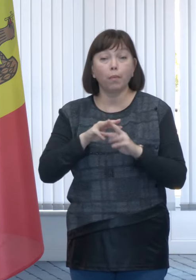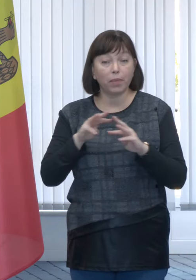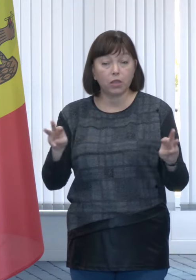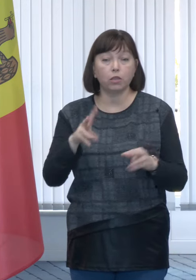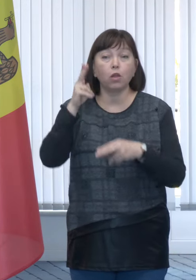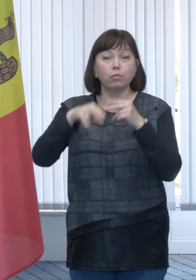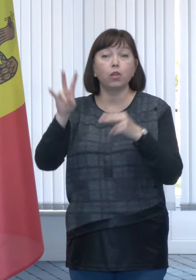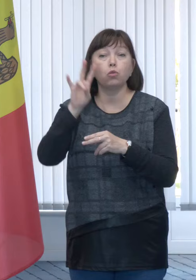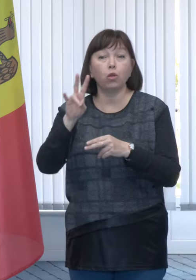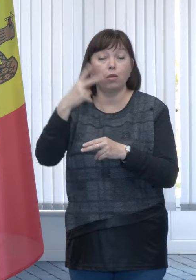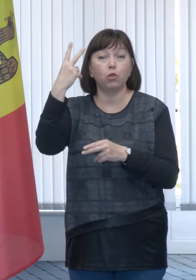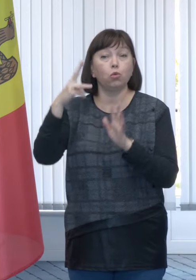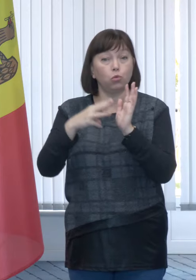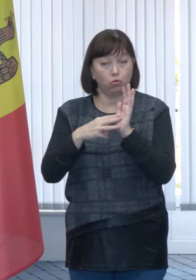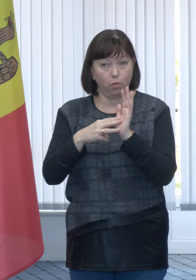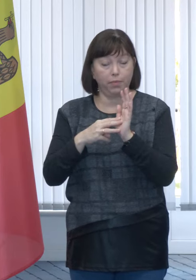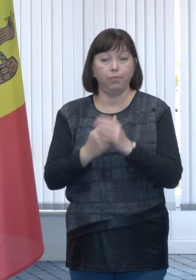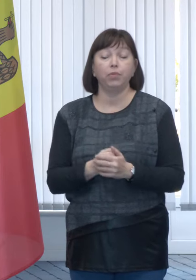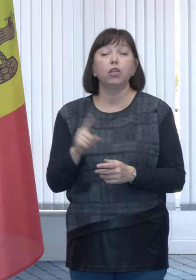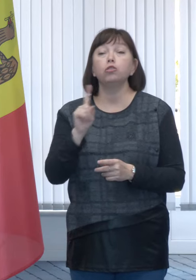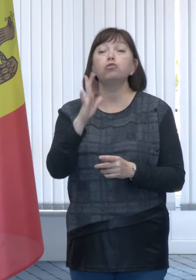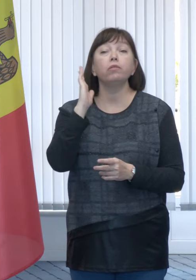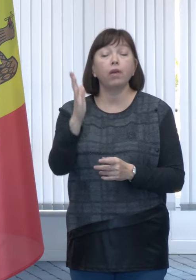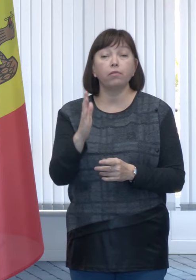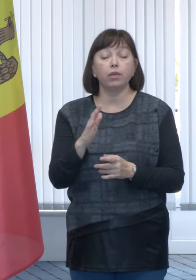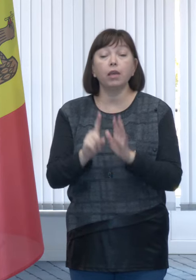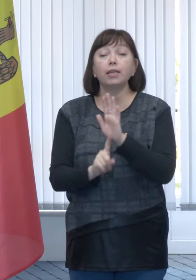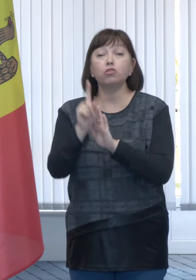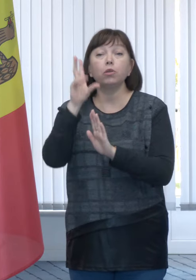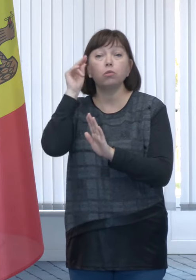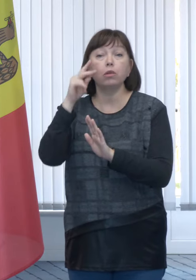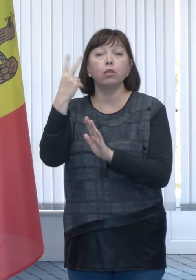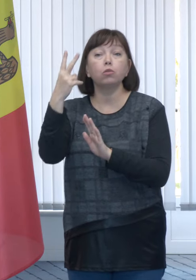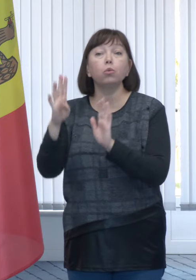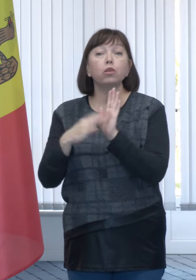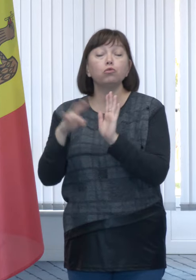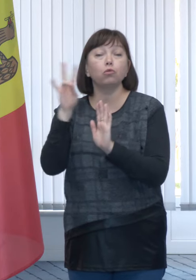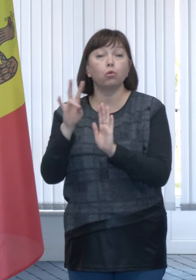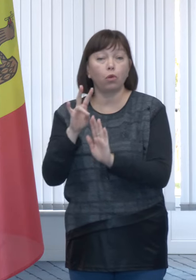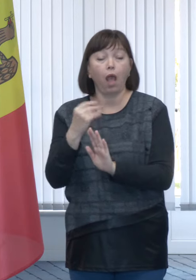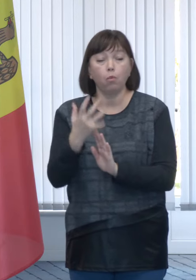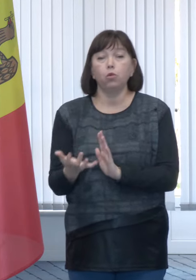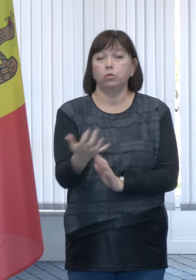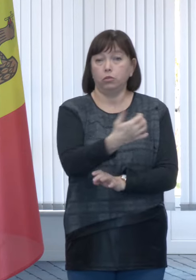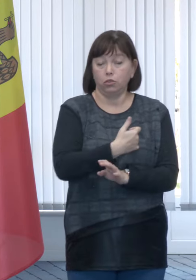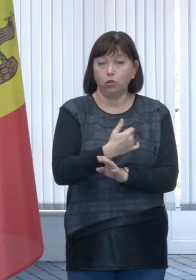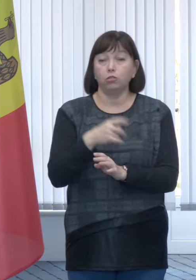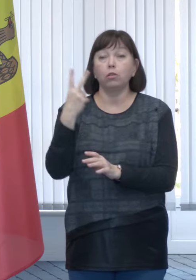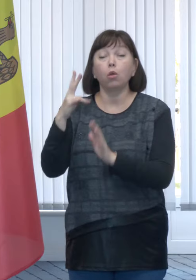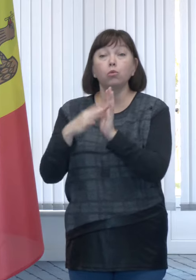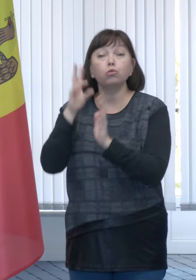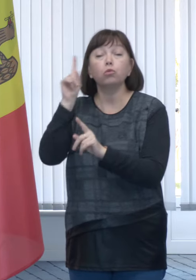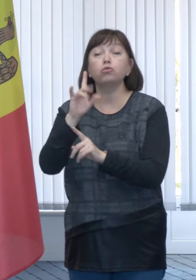luna noiembrie în data de 28. Și ce se va întâmpla începând cu data de 29 a lunii noiembrie?